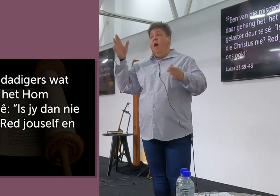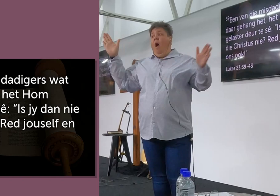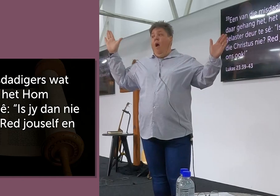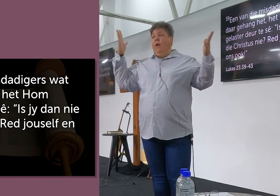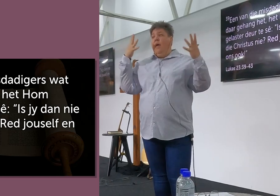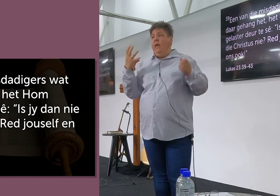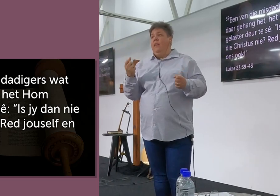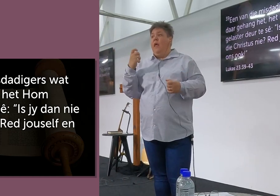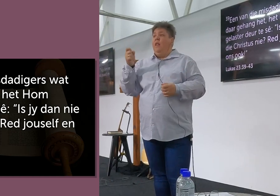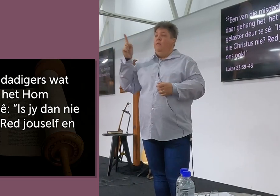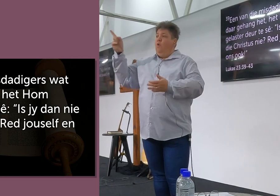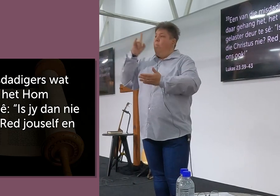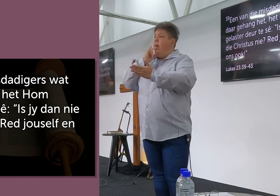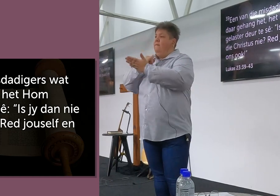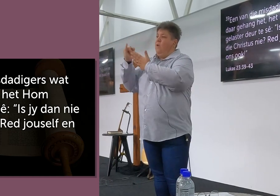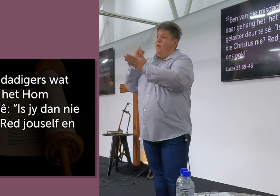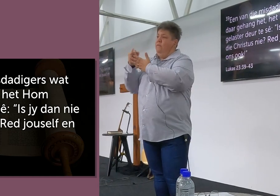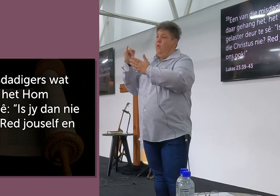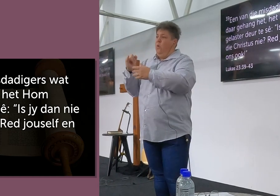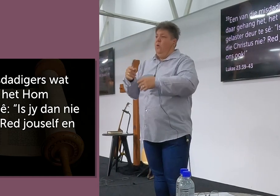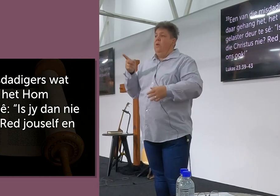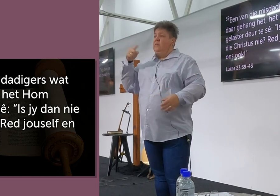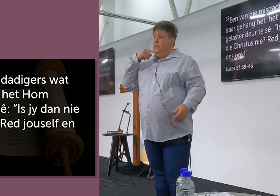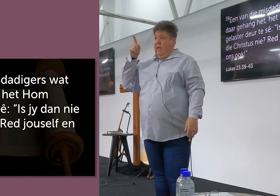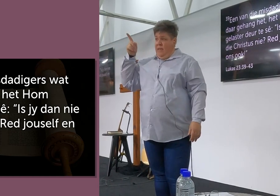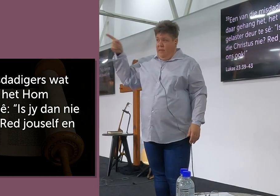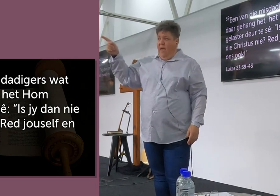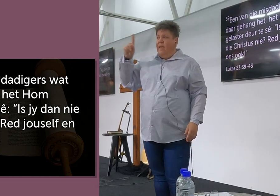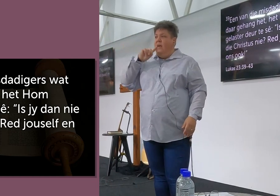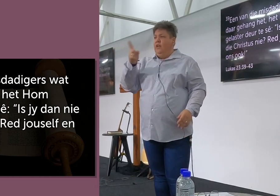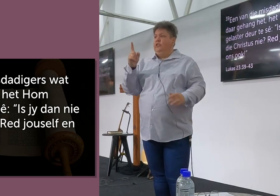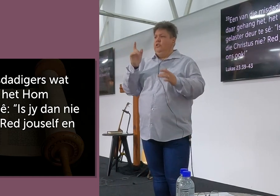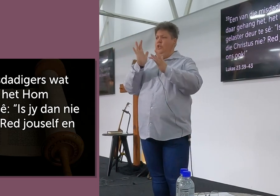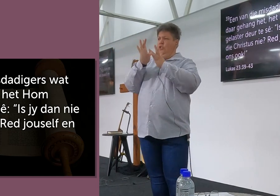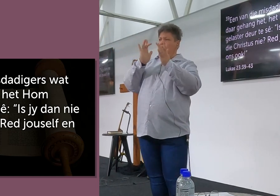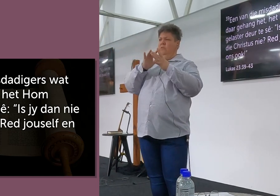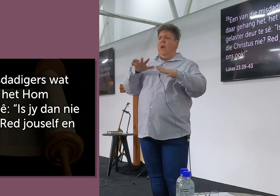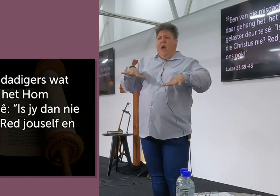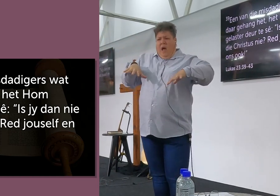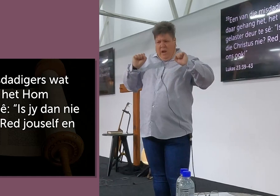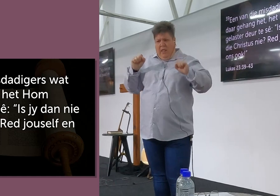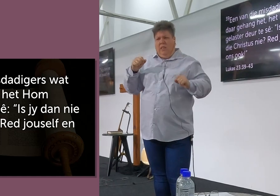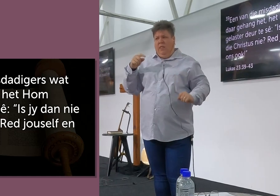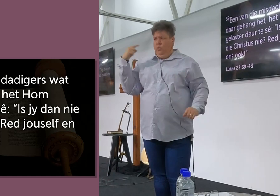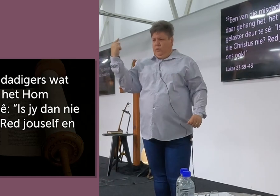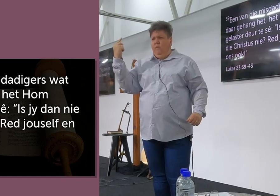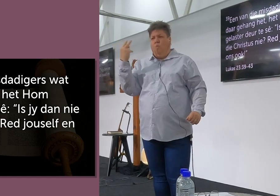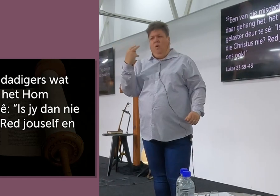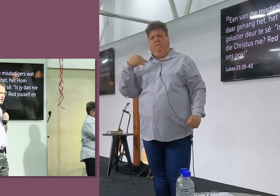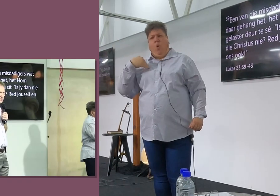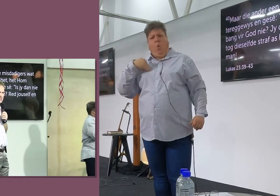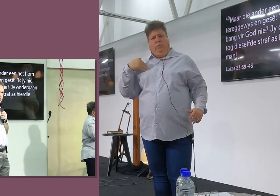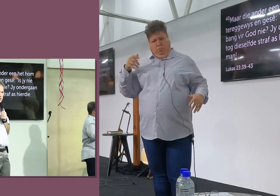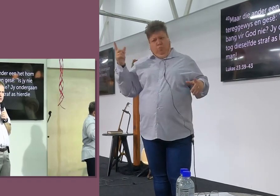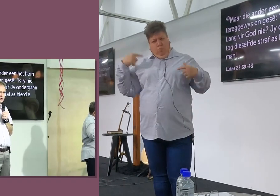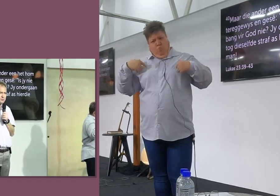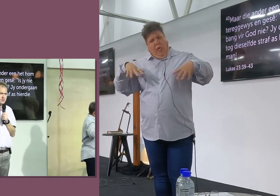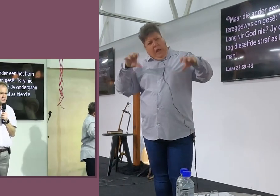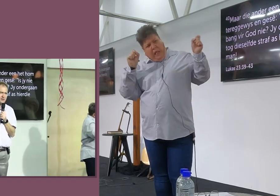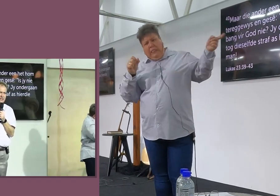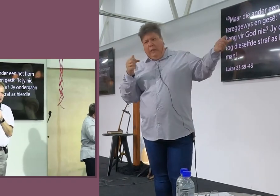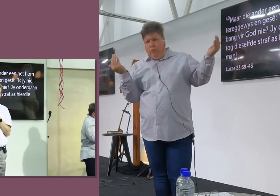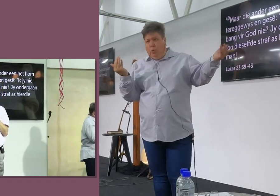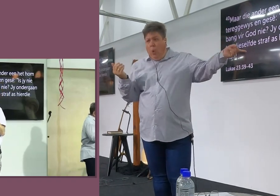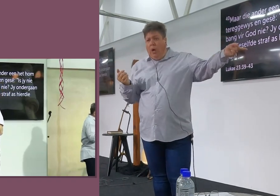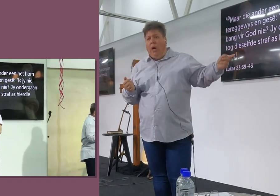Het om gelaster, Door te sê, Is jy dan nie die Christus nie, Red jouself, En ons ook, En ondou nou, Die ander over het in die begin saam gesport,